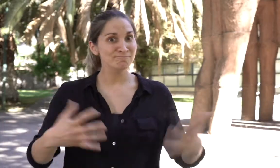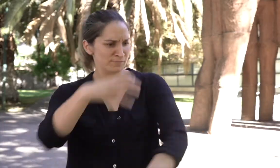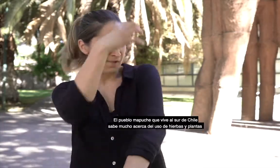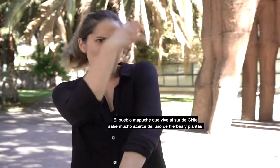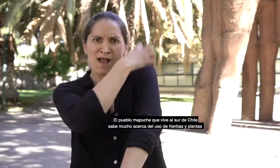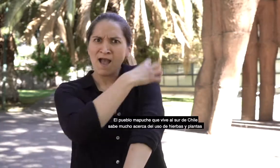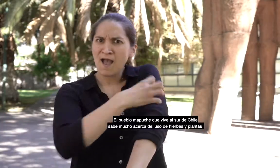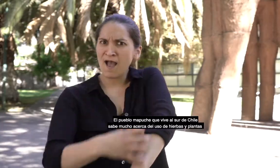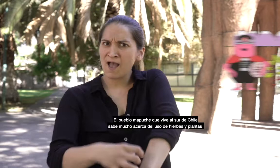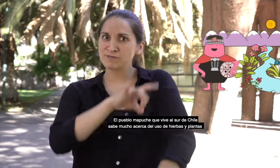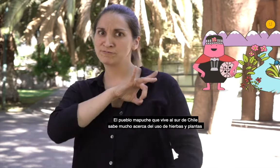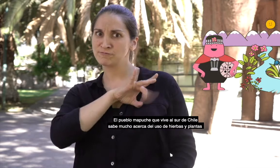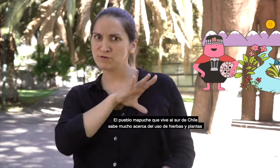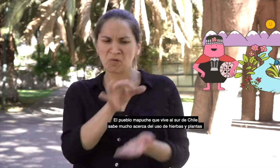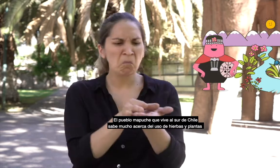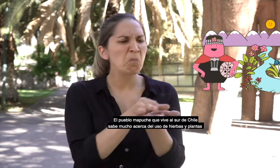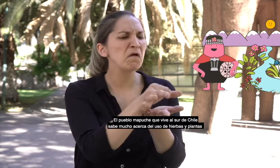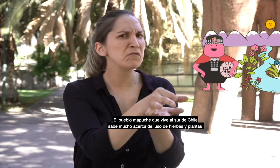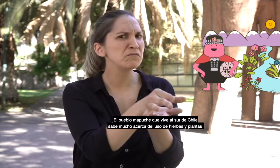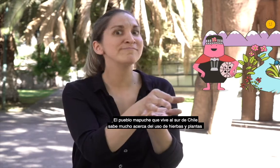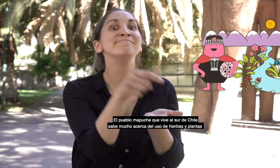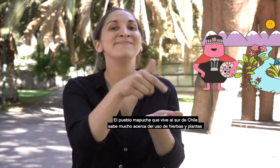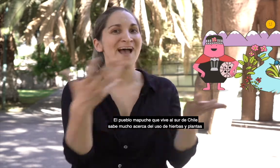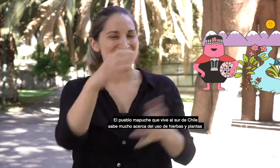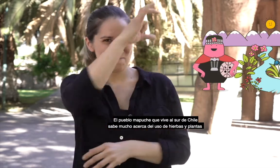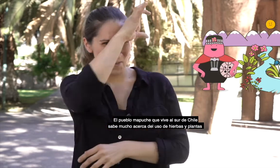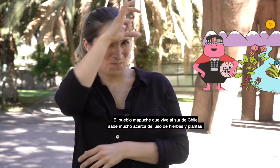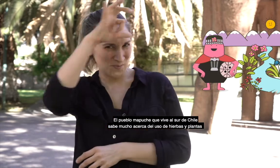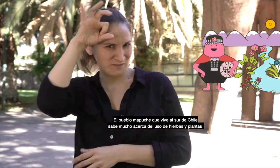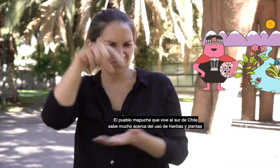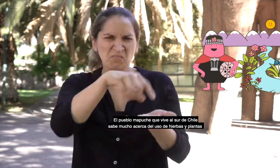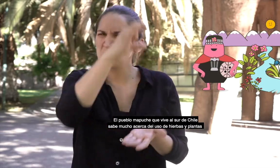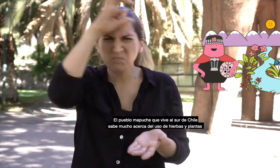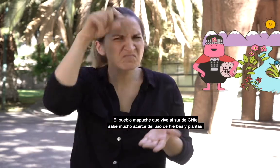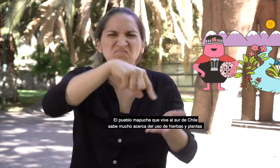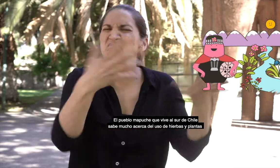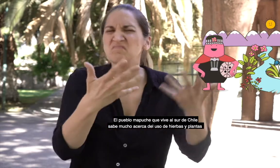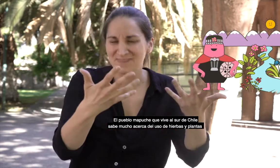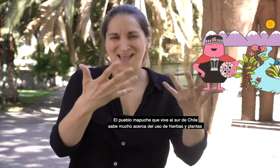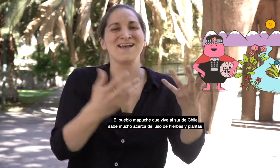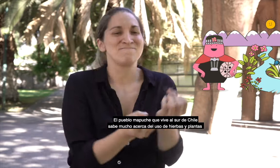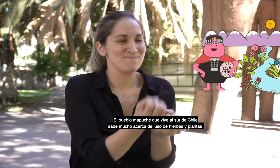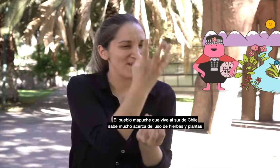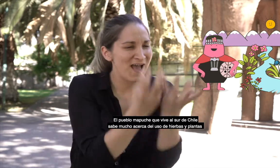El pueblo mapuche, que vive al sur de Chile, sabe mucho acerca del uso de hierbas y plantas